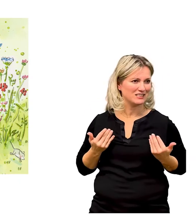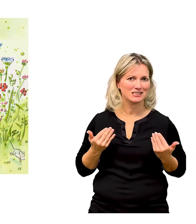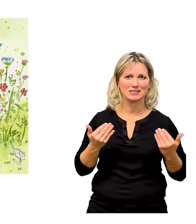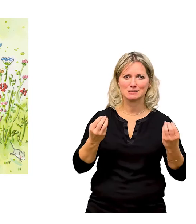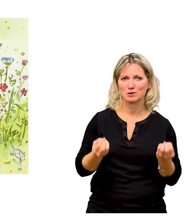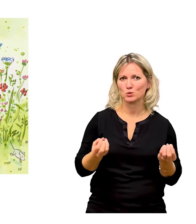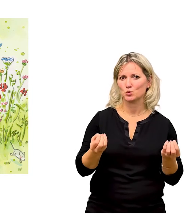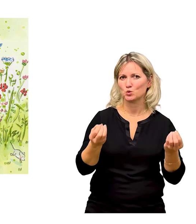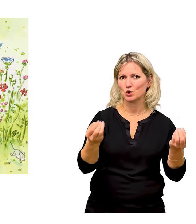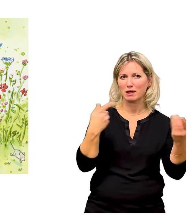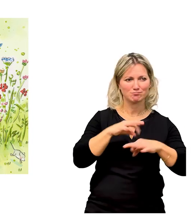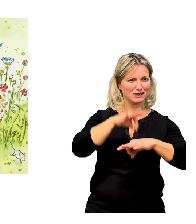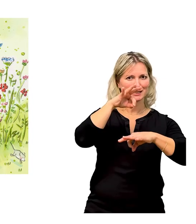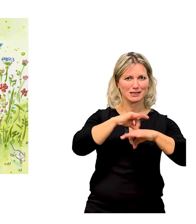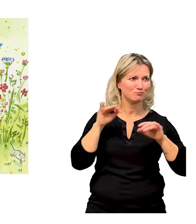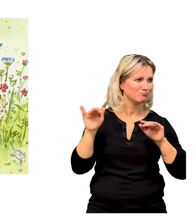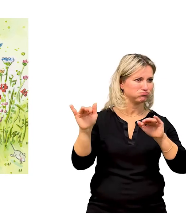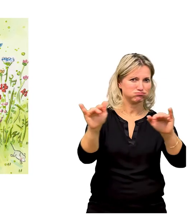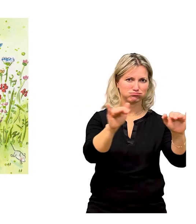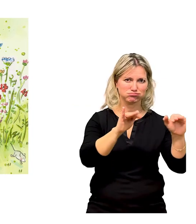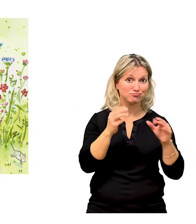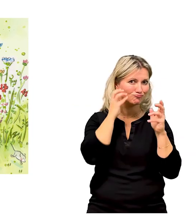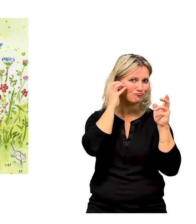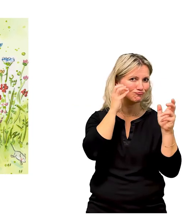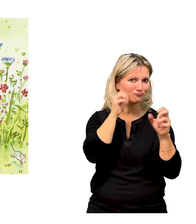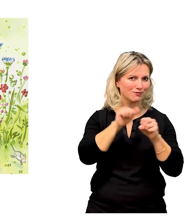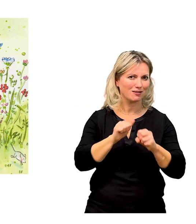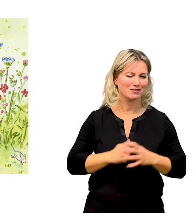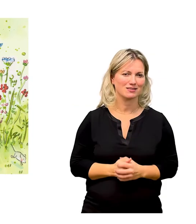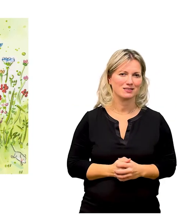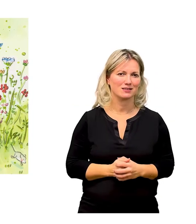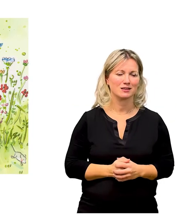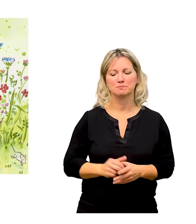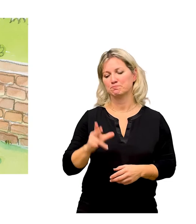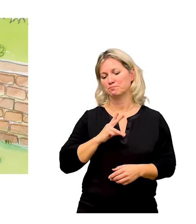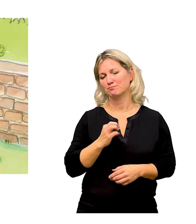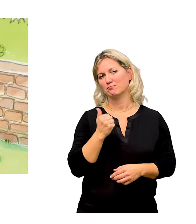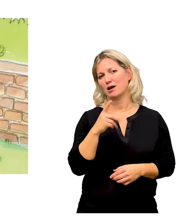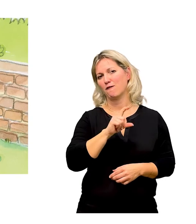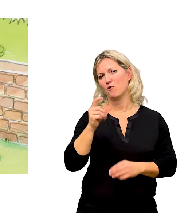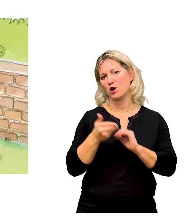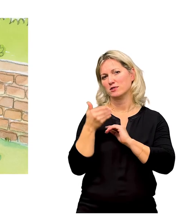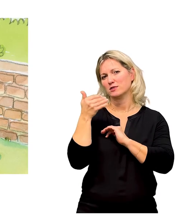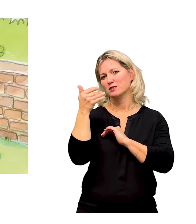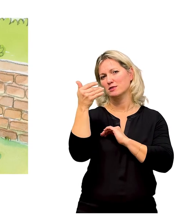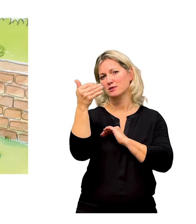Blumenwiese die ersten Hummeln und Bienen summen, meint Suna. Nach ein paar Wochen ist es soweit.